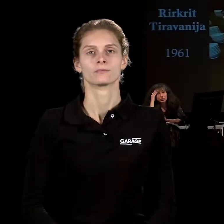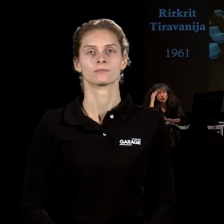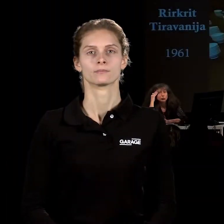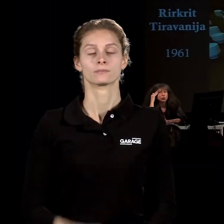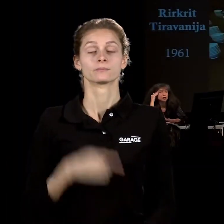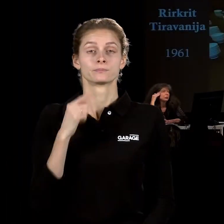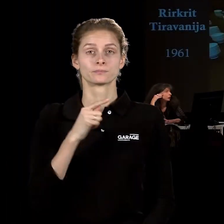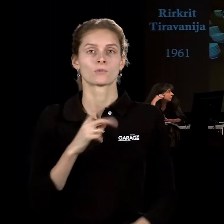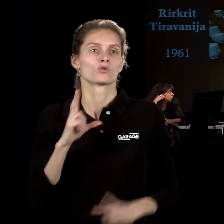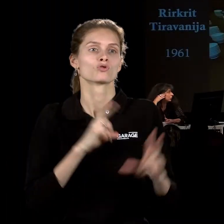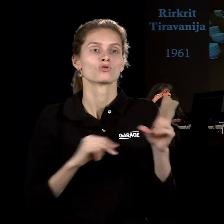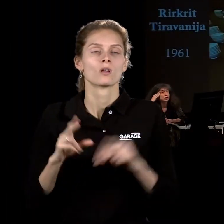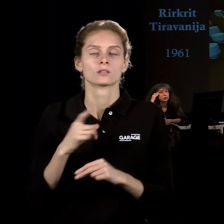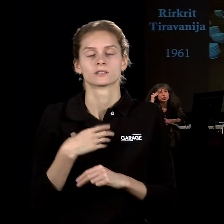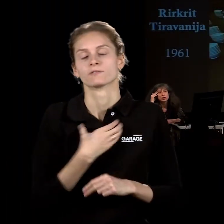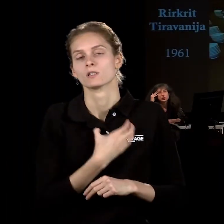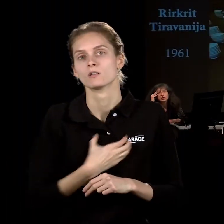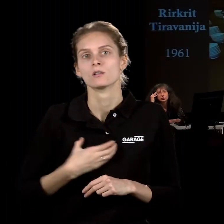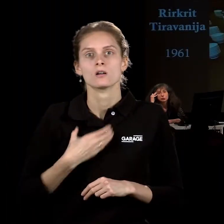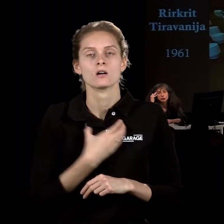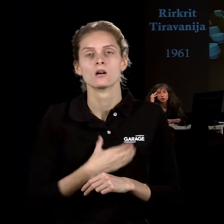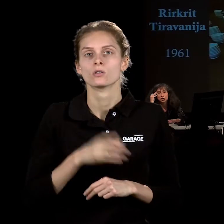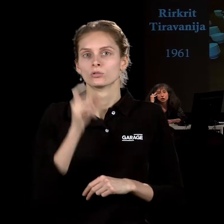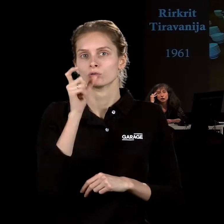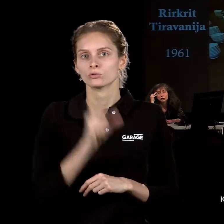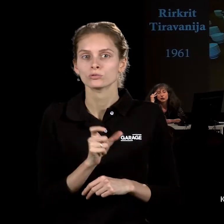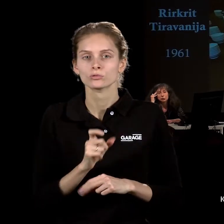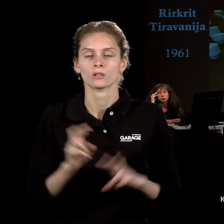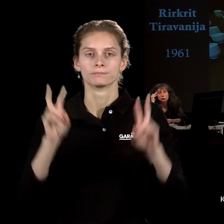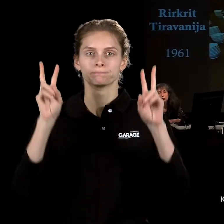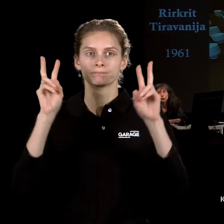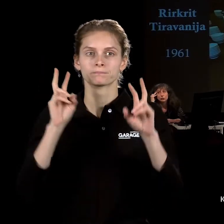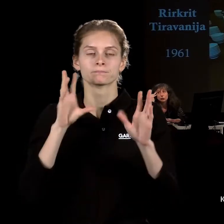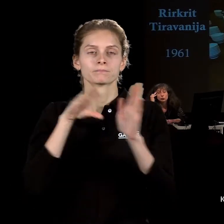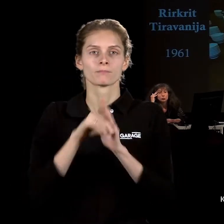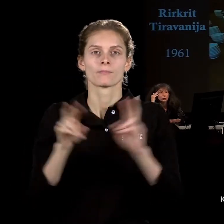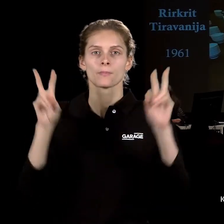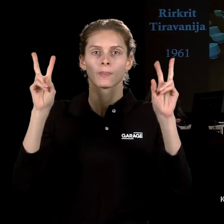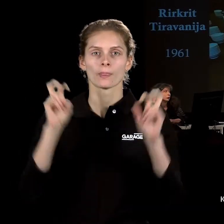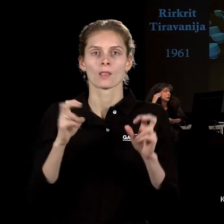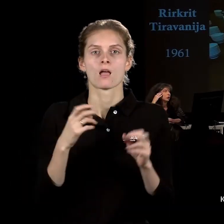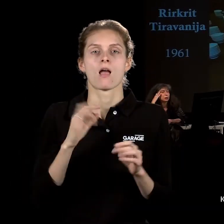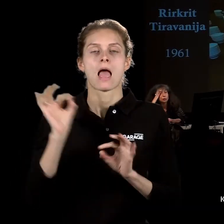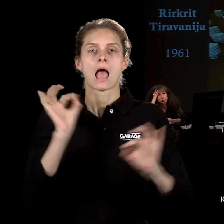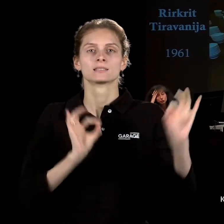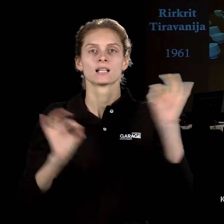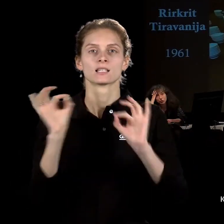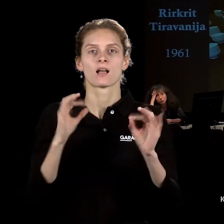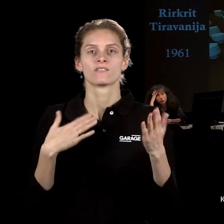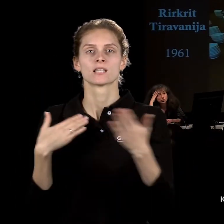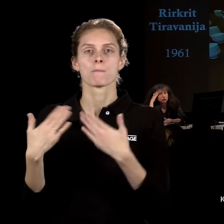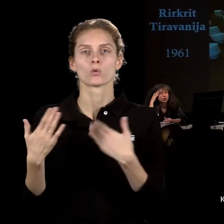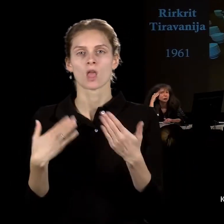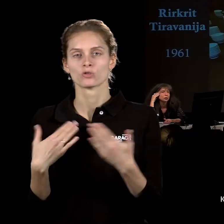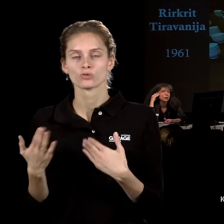Считается одной из ключевых фигур того, что называется эстетика взаимоотношений. Это термин, придуманный французским критиком Николя Бурило в